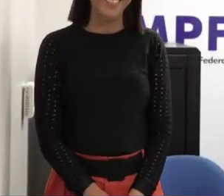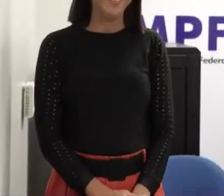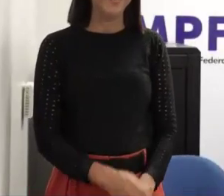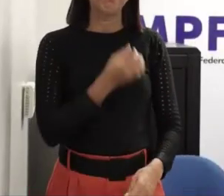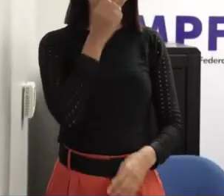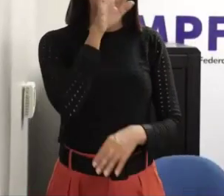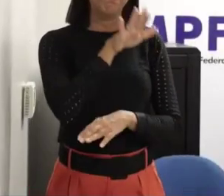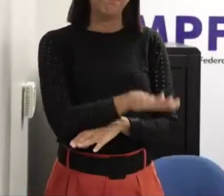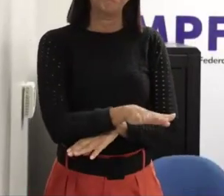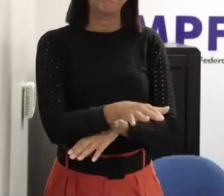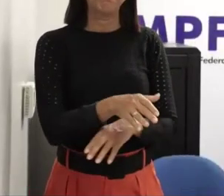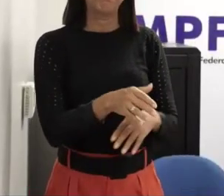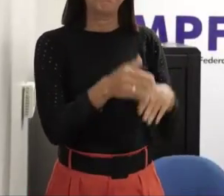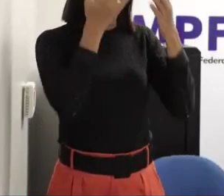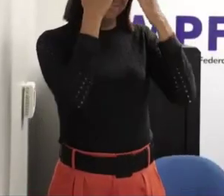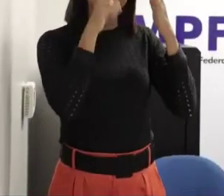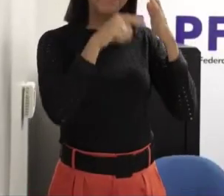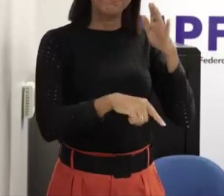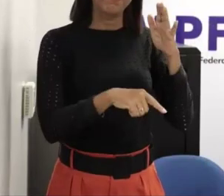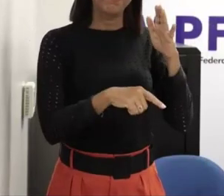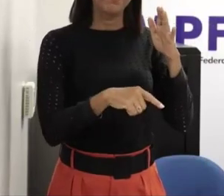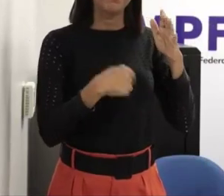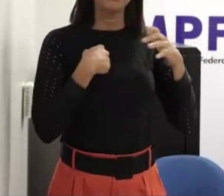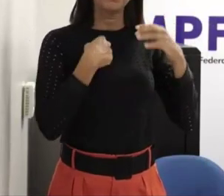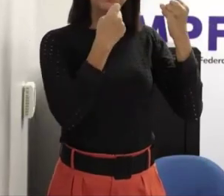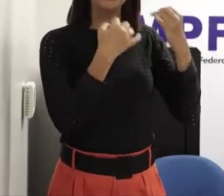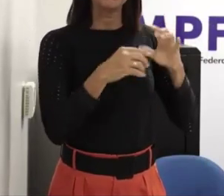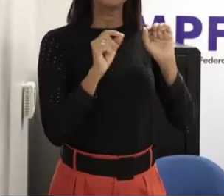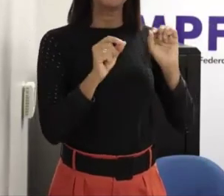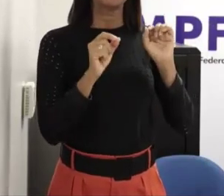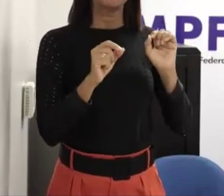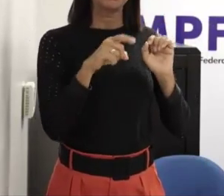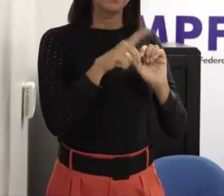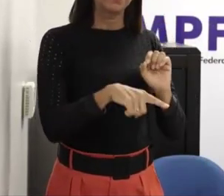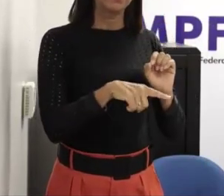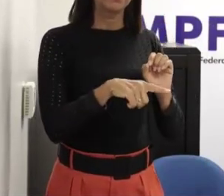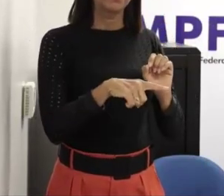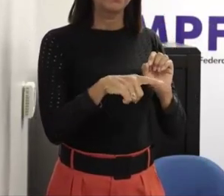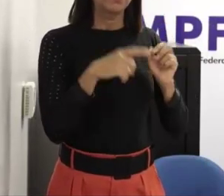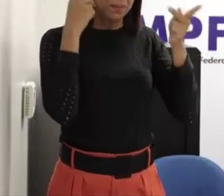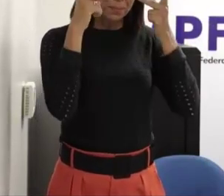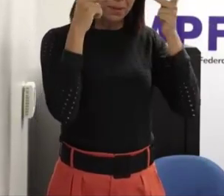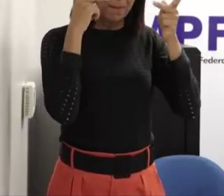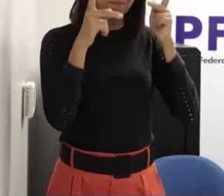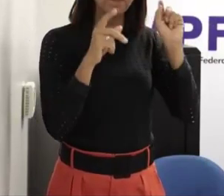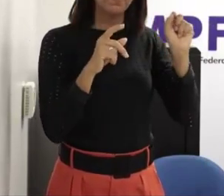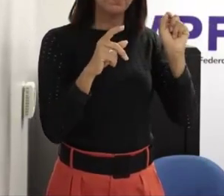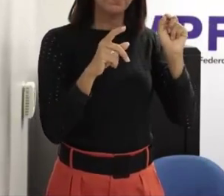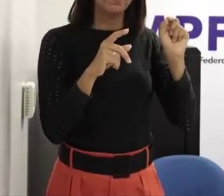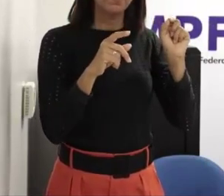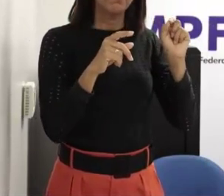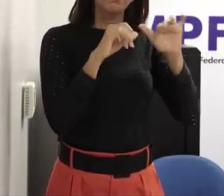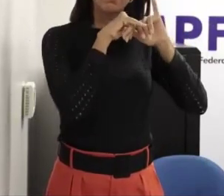comentar a partir das reflexões trazidas pelo doutor eleitor que para haver denúncia que é um ponto que nós estamos trabalhando